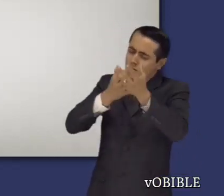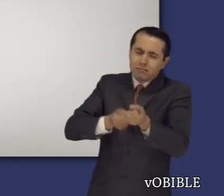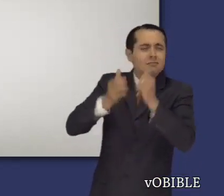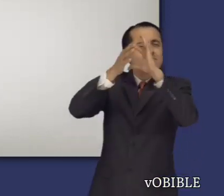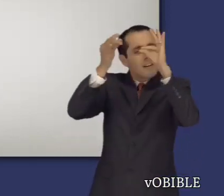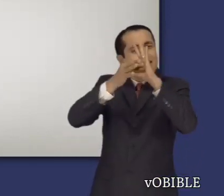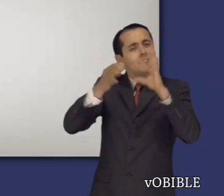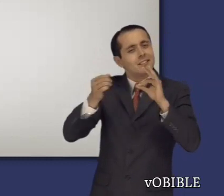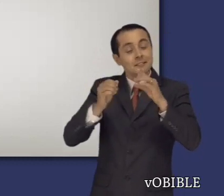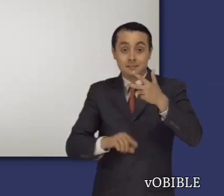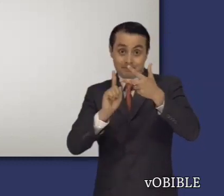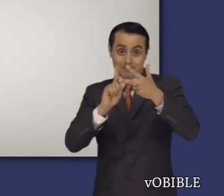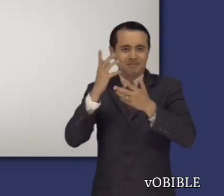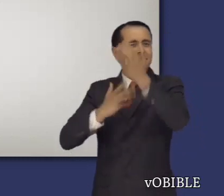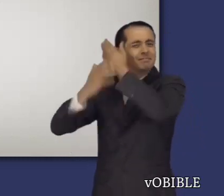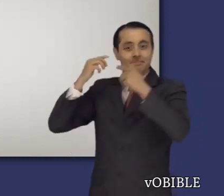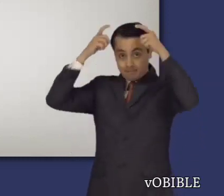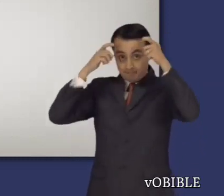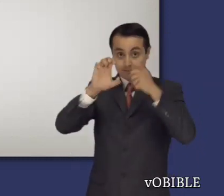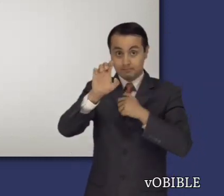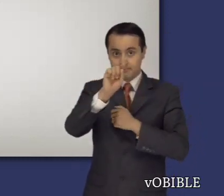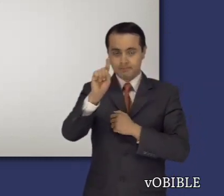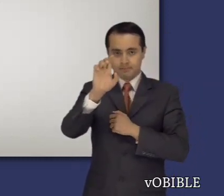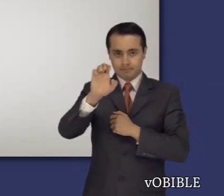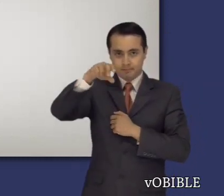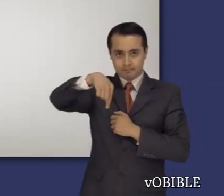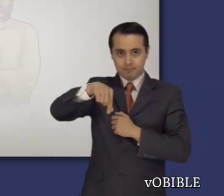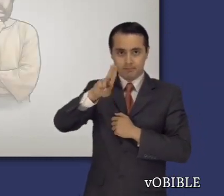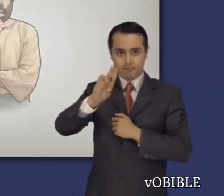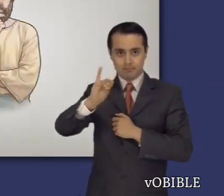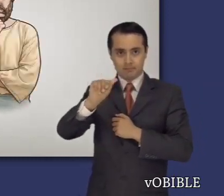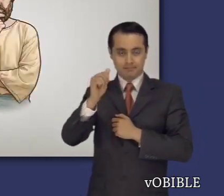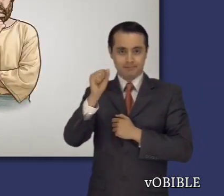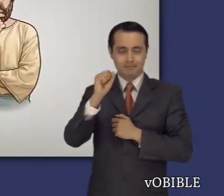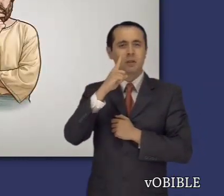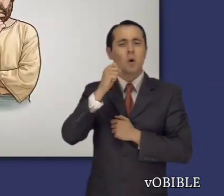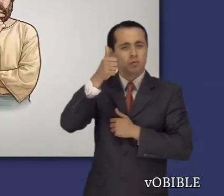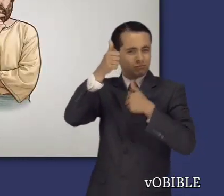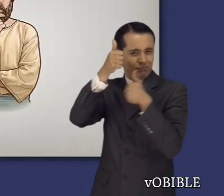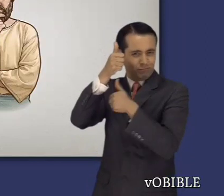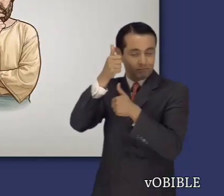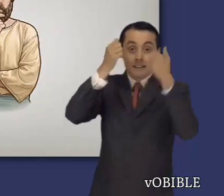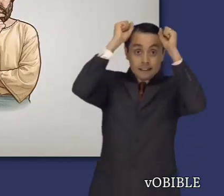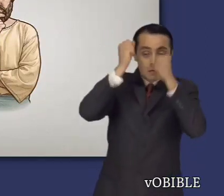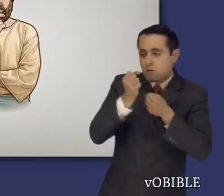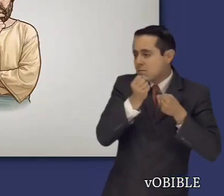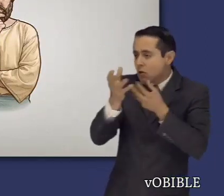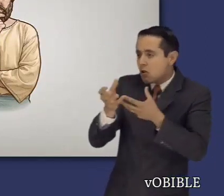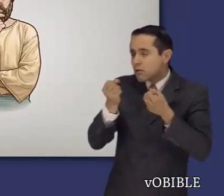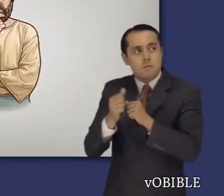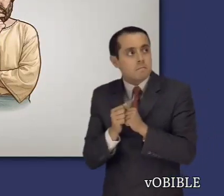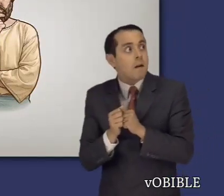tercera, llamada Los Proverbios de Salomón que transcribieron los hombres de Ezequías, encontramos dichos breves que hacen